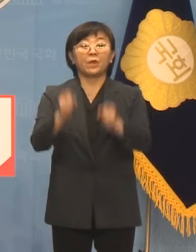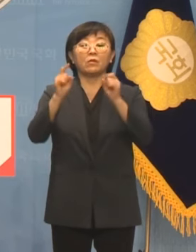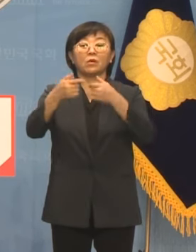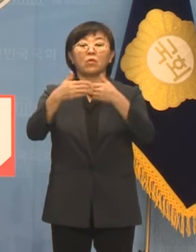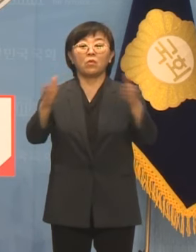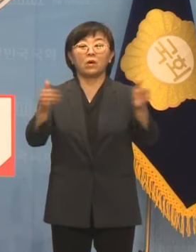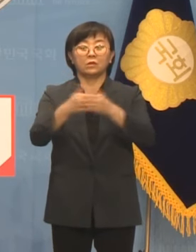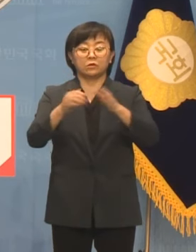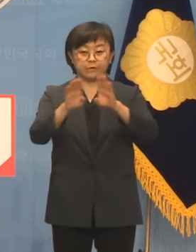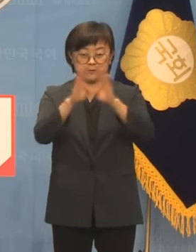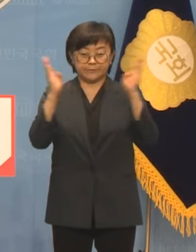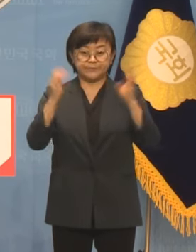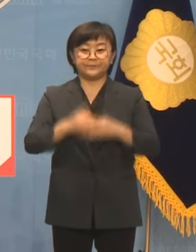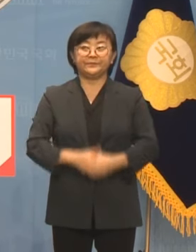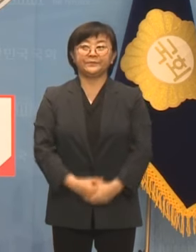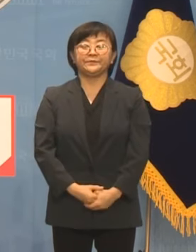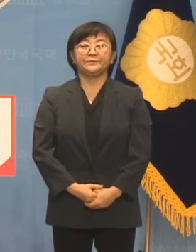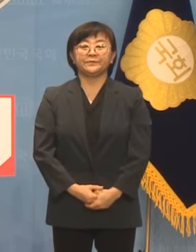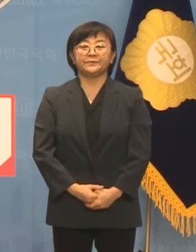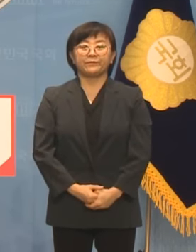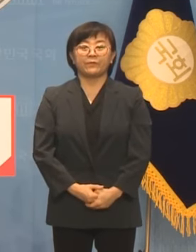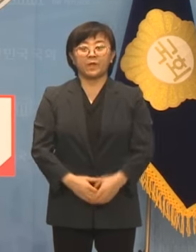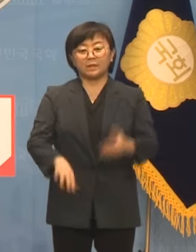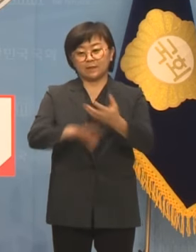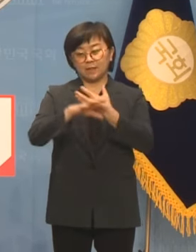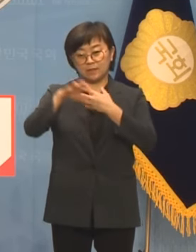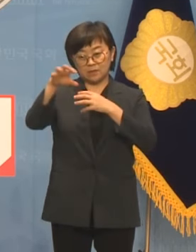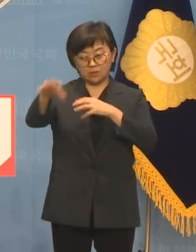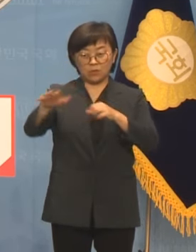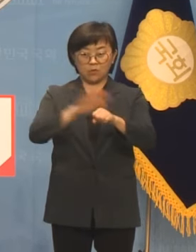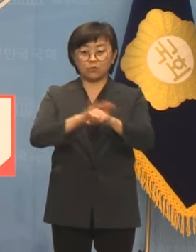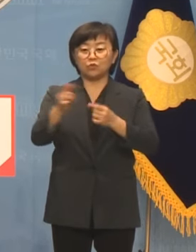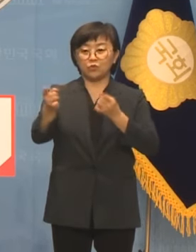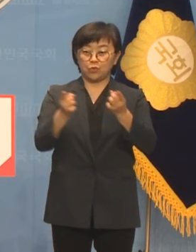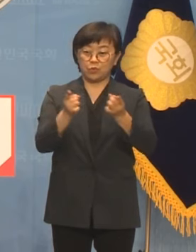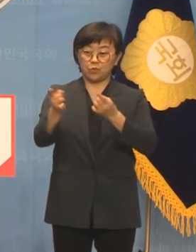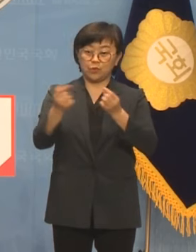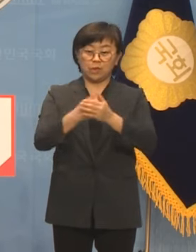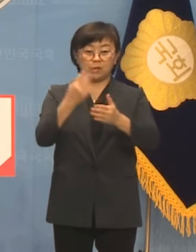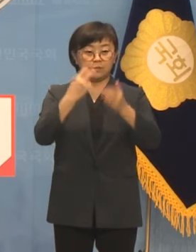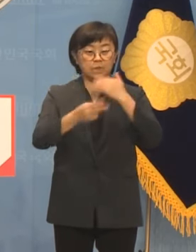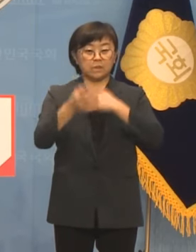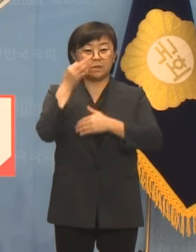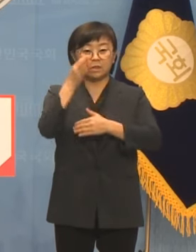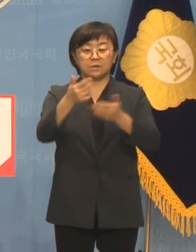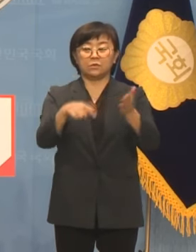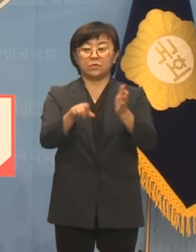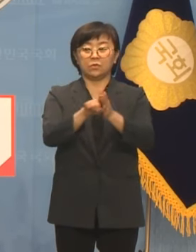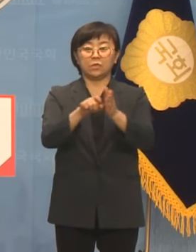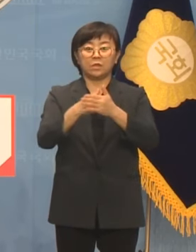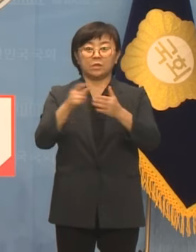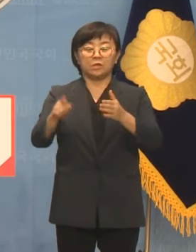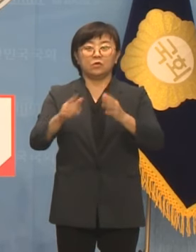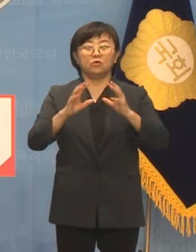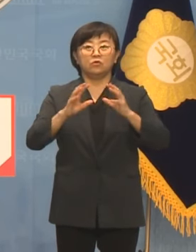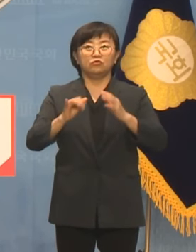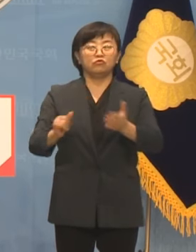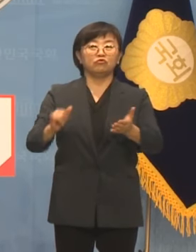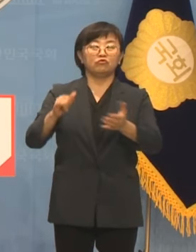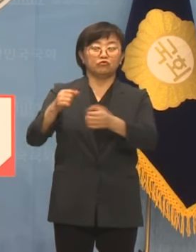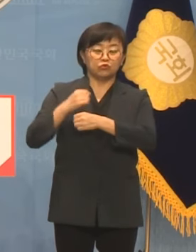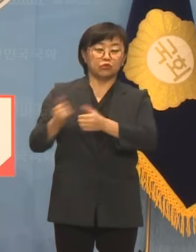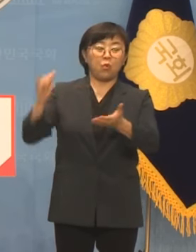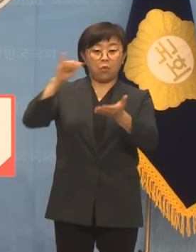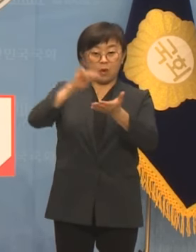공간도 활짝 열겠습니다. 타 지역과의 원만한 조율과 비전 제시를 통해서 수원 군공항 이전을